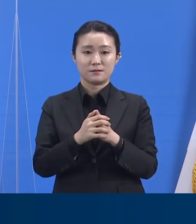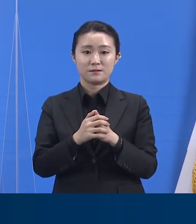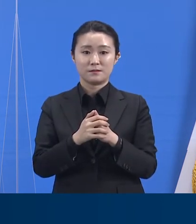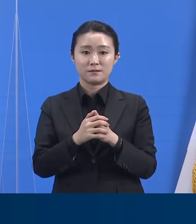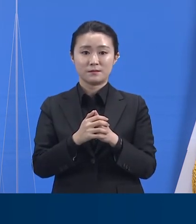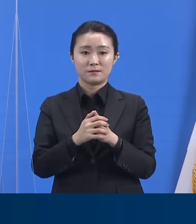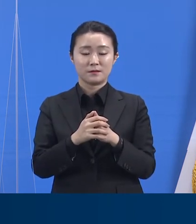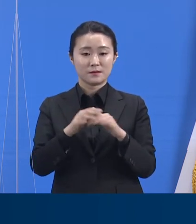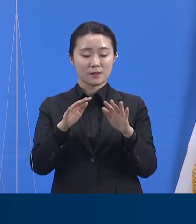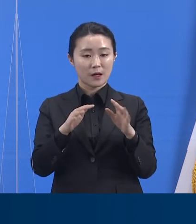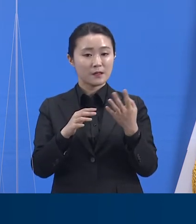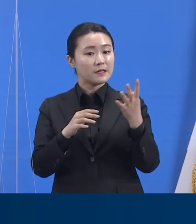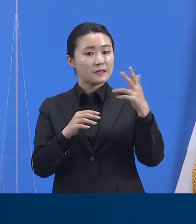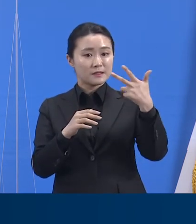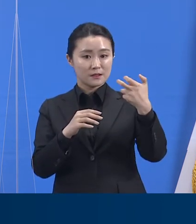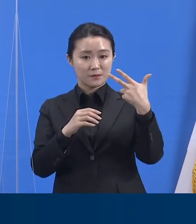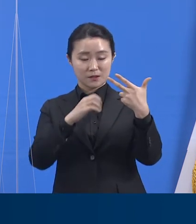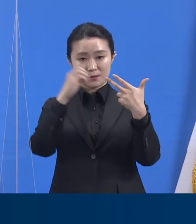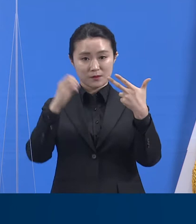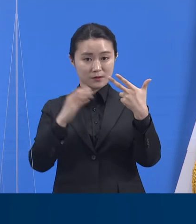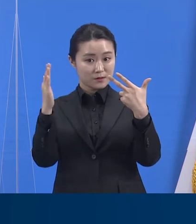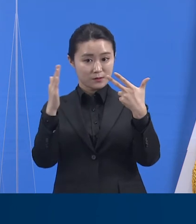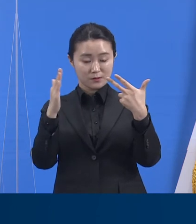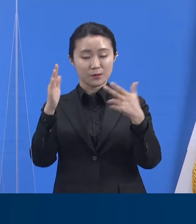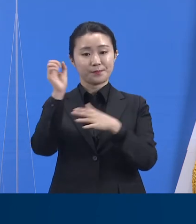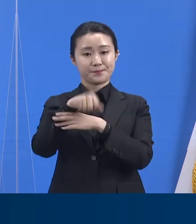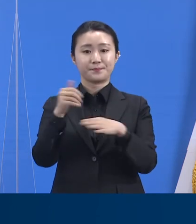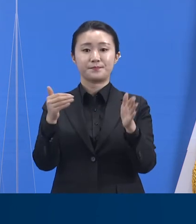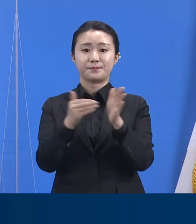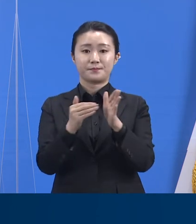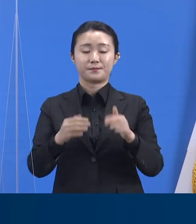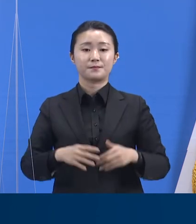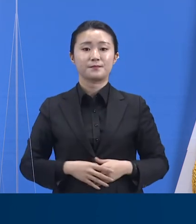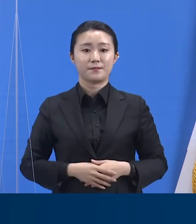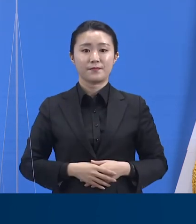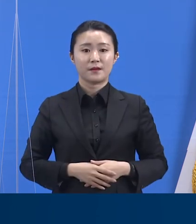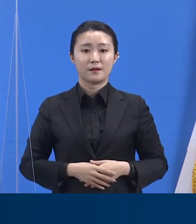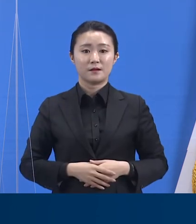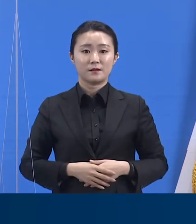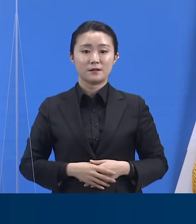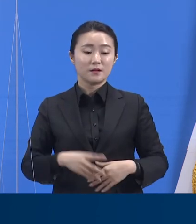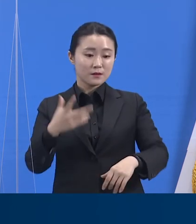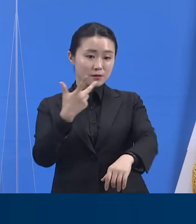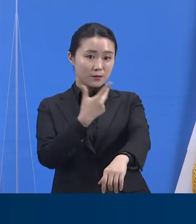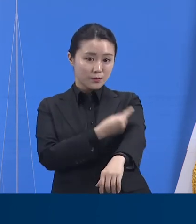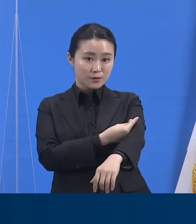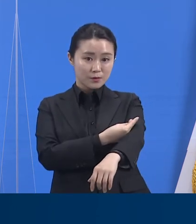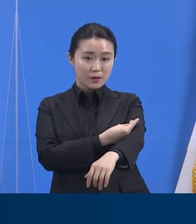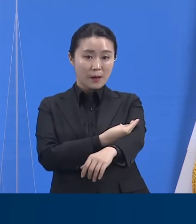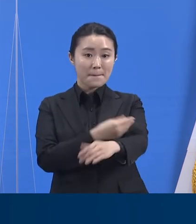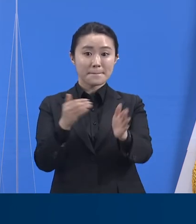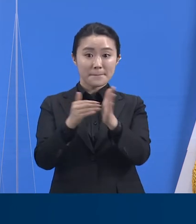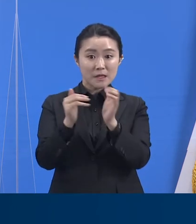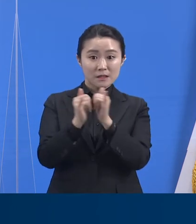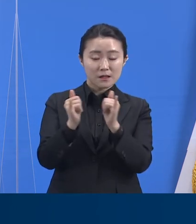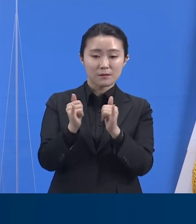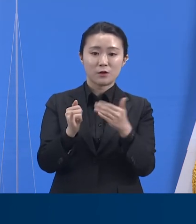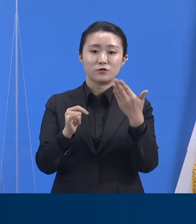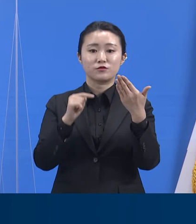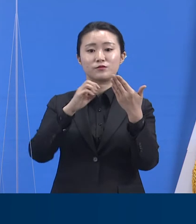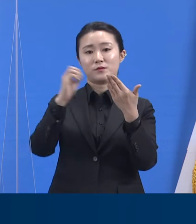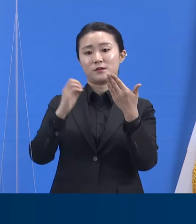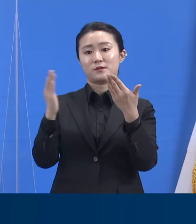동의율은 77.0%입니다. 접종 동의자 대비 접종률은 현재 9.3